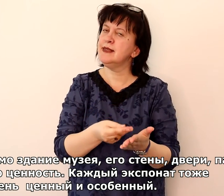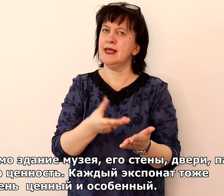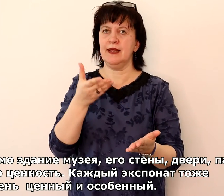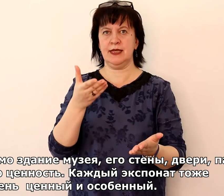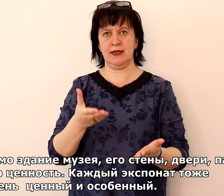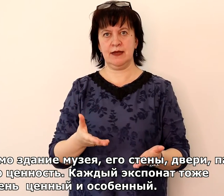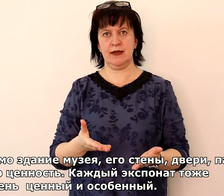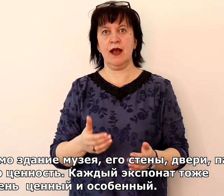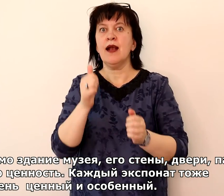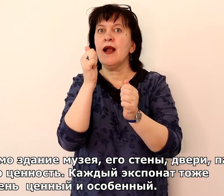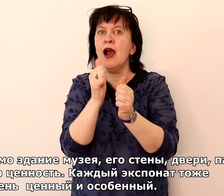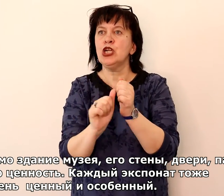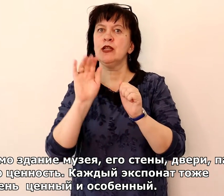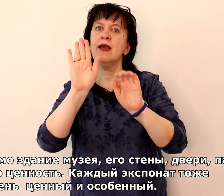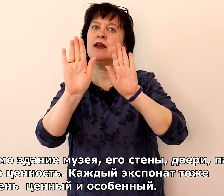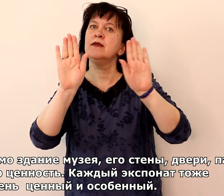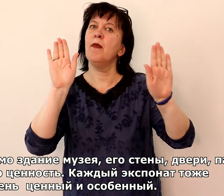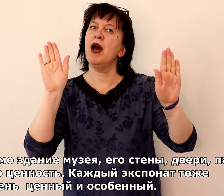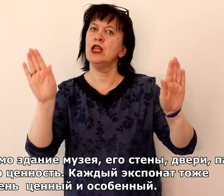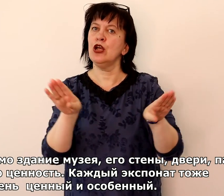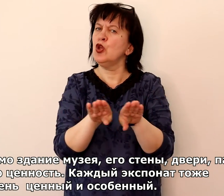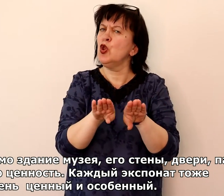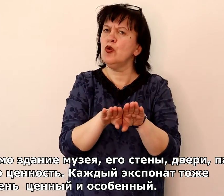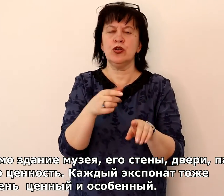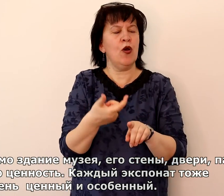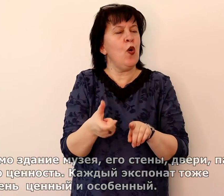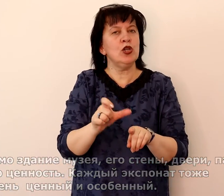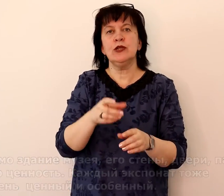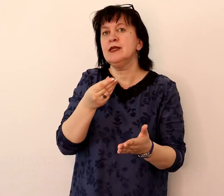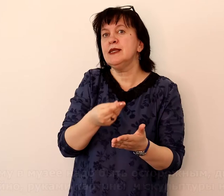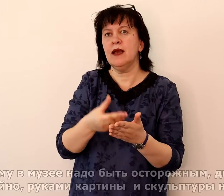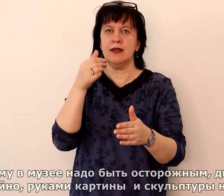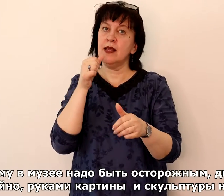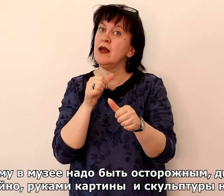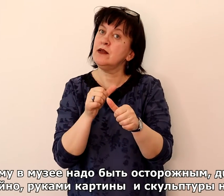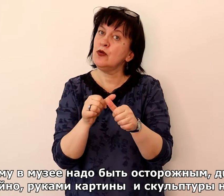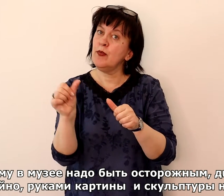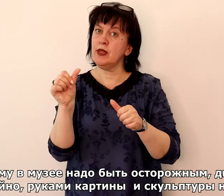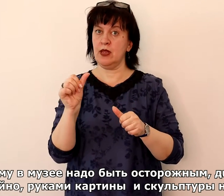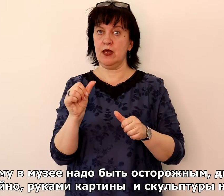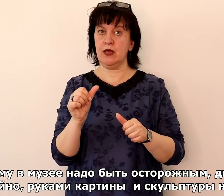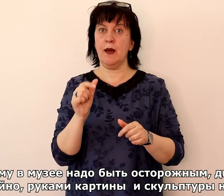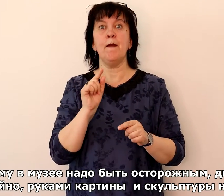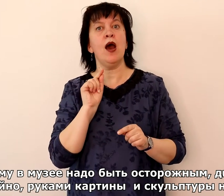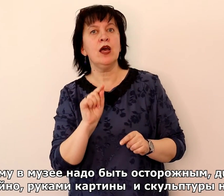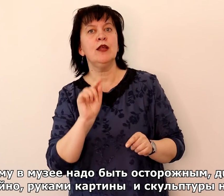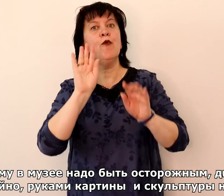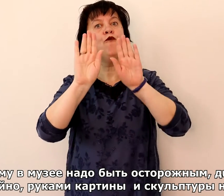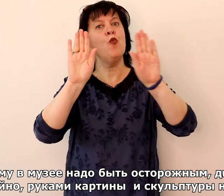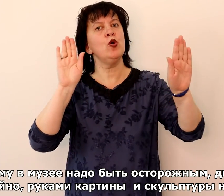Каждый экспонат тоже очень ценный и особенный. Поэтому в музее надо